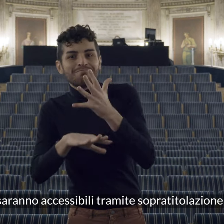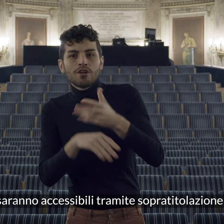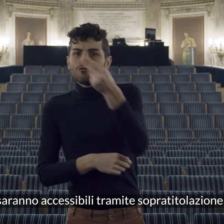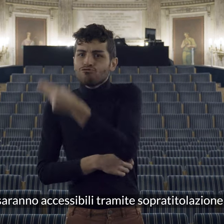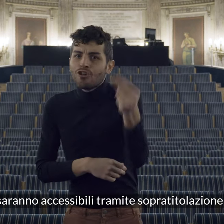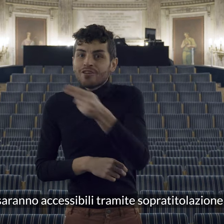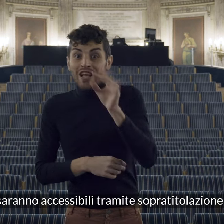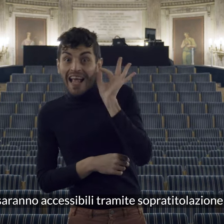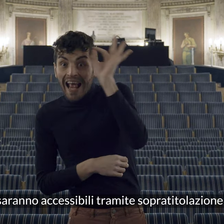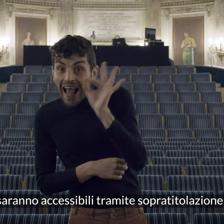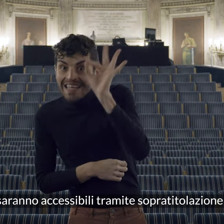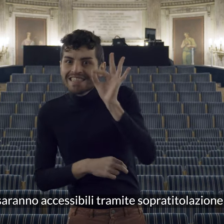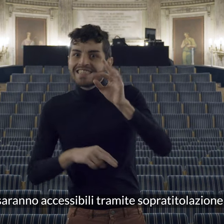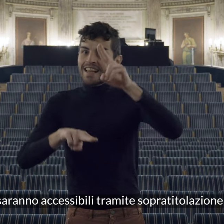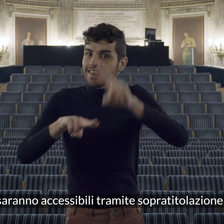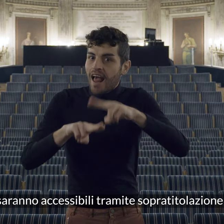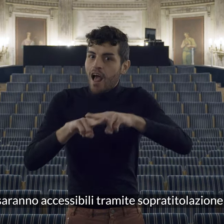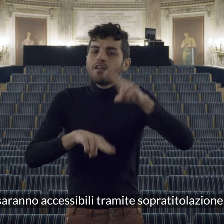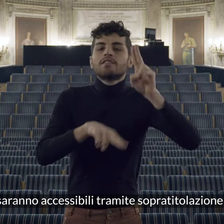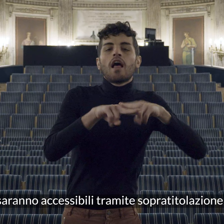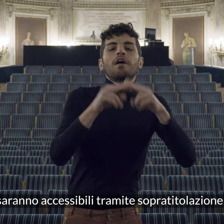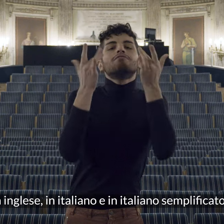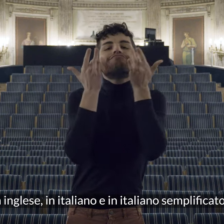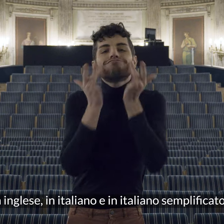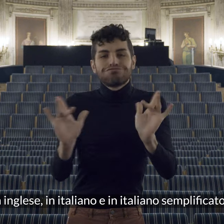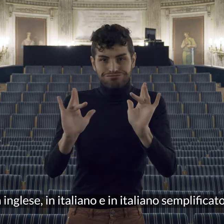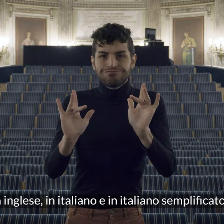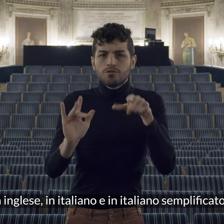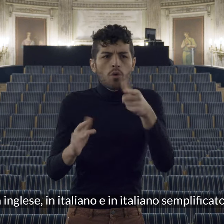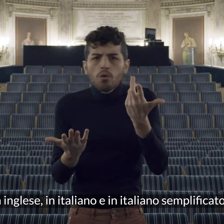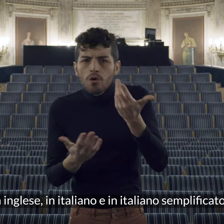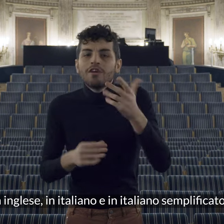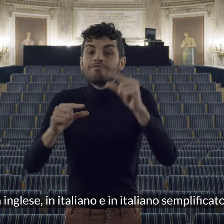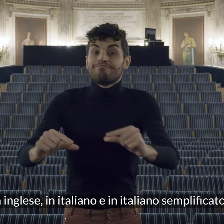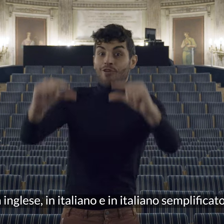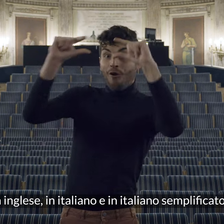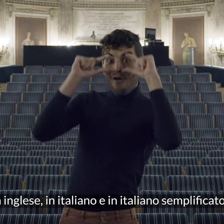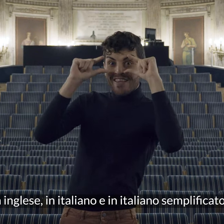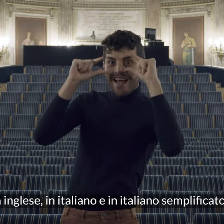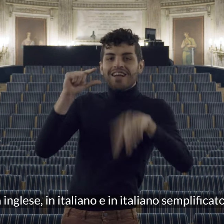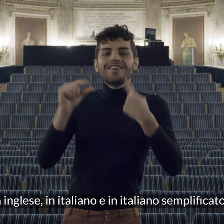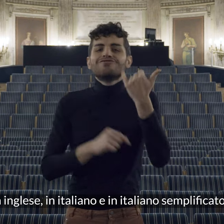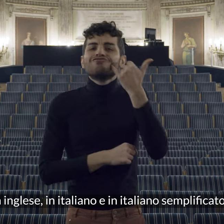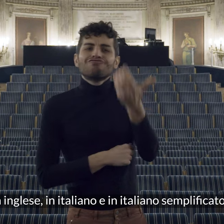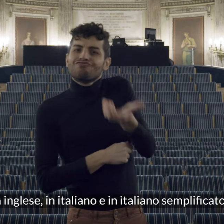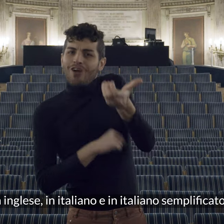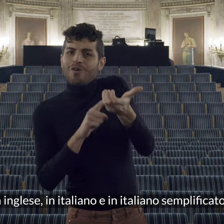accessibili tramite sovratitolazione in inglese in italiano e in italiano semplificato